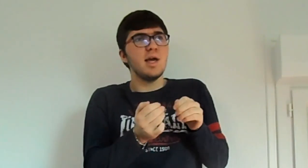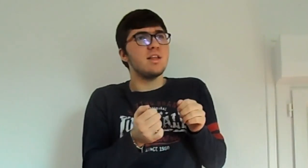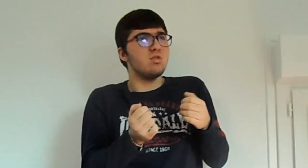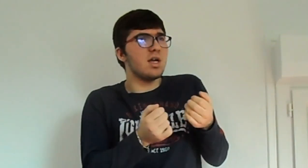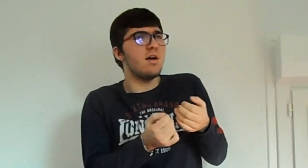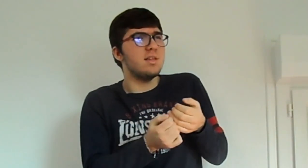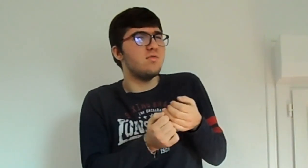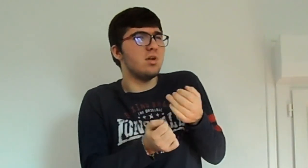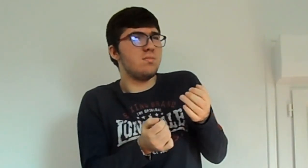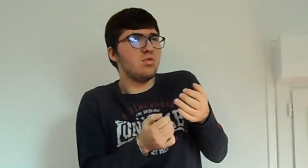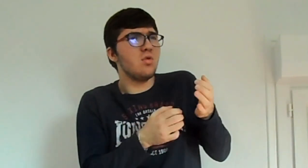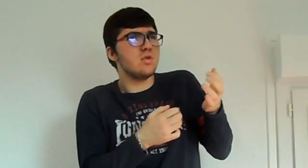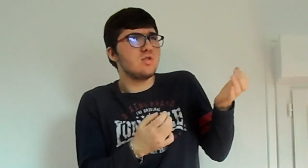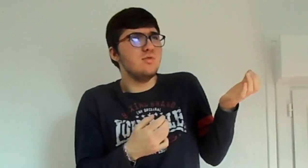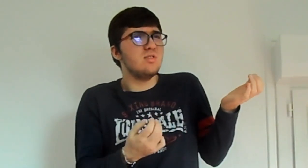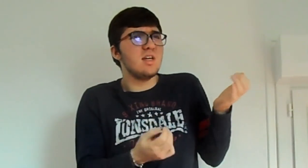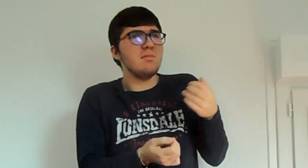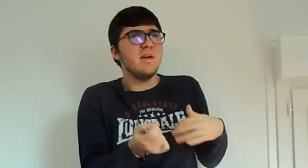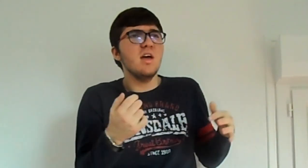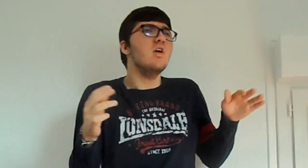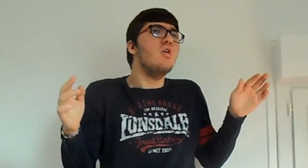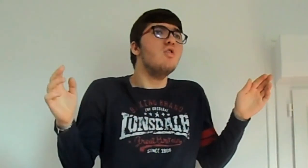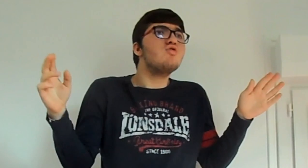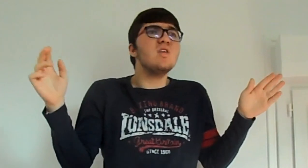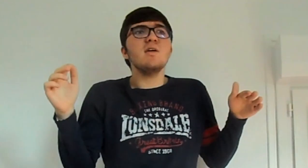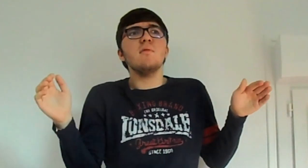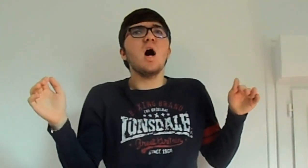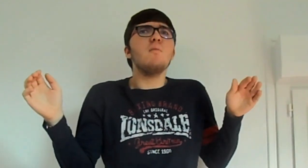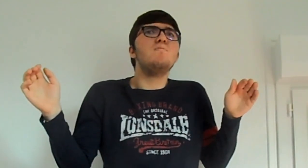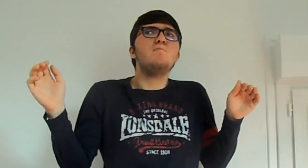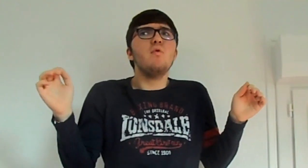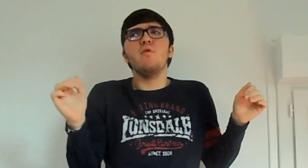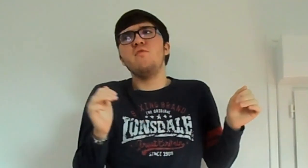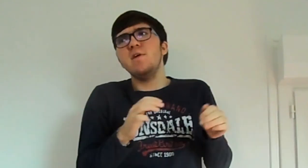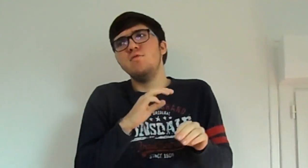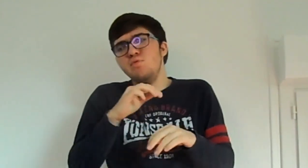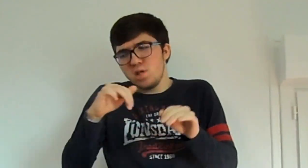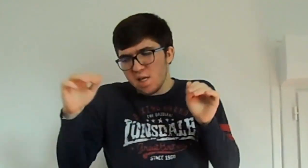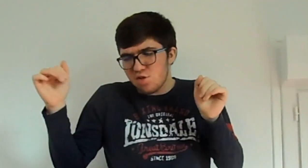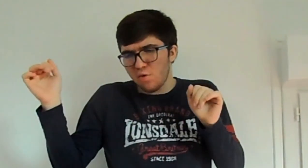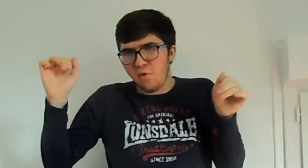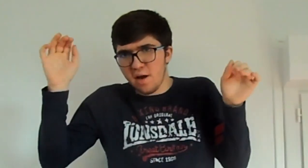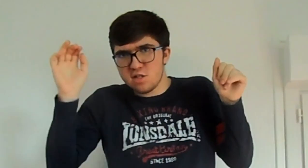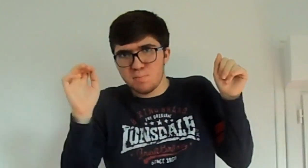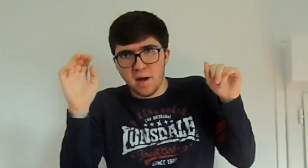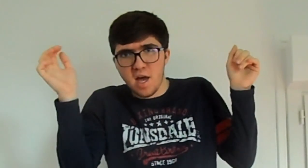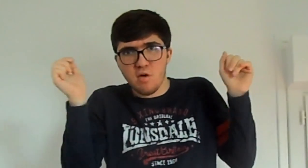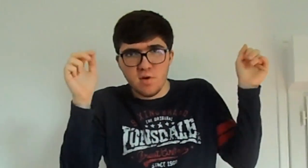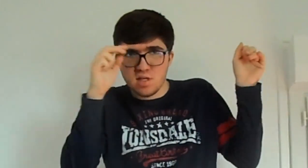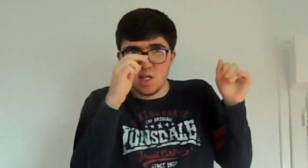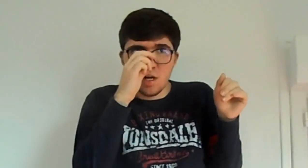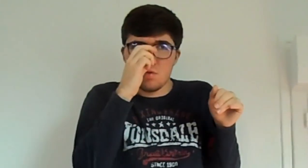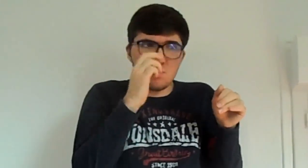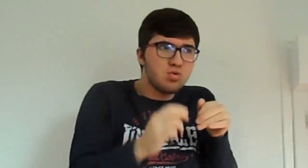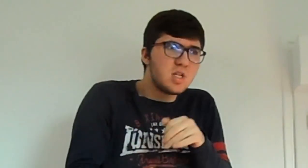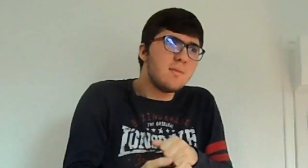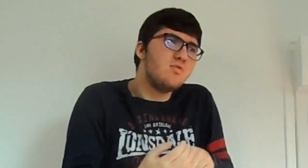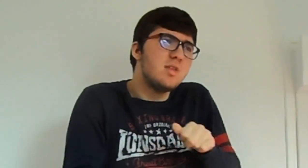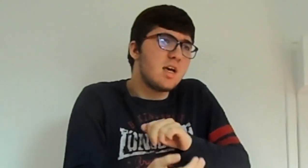attendre d'avoir une plus grosse communauté, mais je l'ai un peu fait fuité sans faire exprès, on va dire. Et du coup, j'ai un peu été